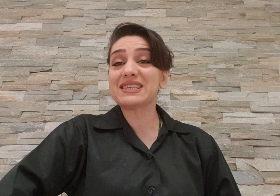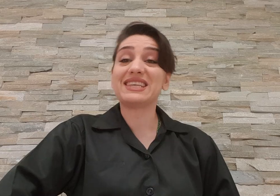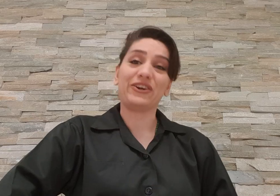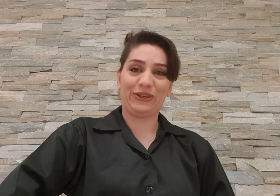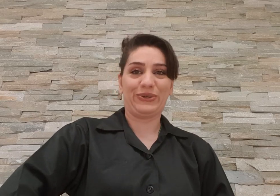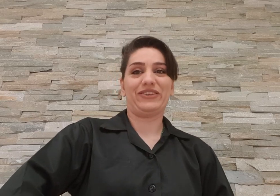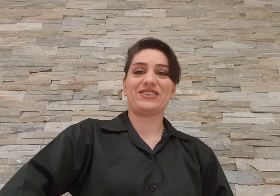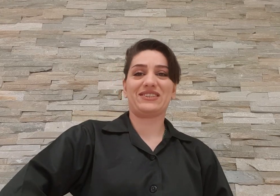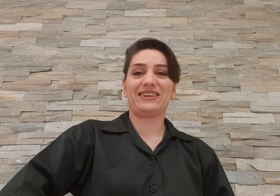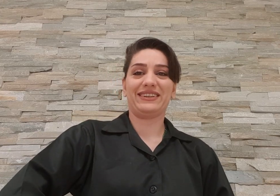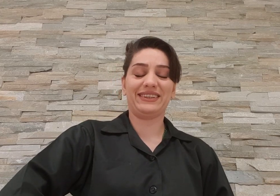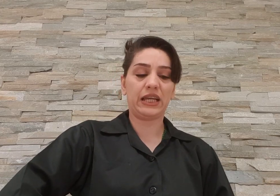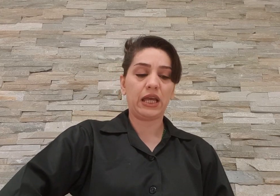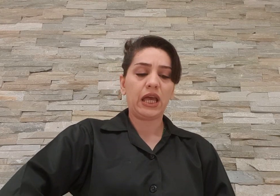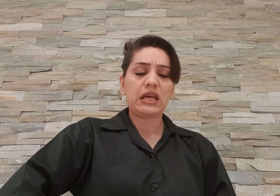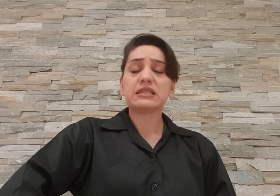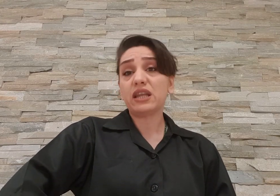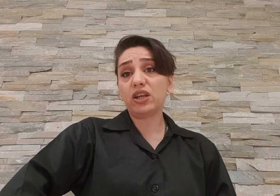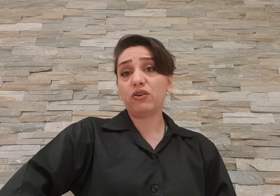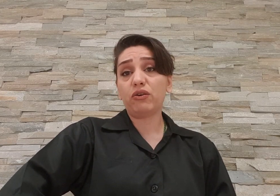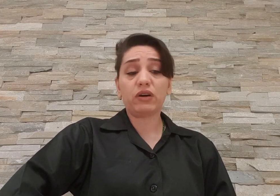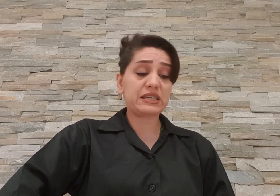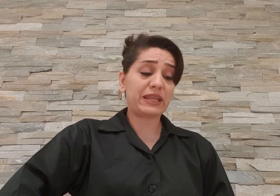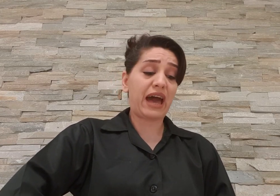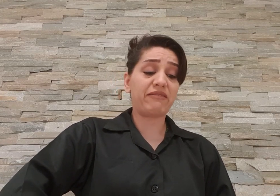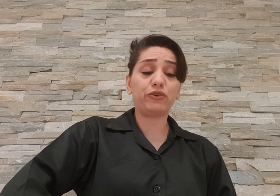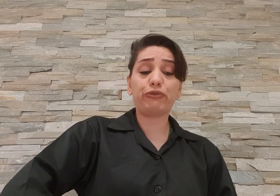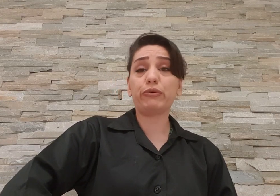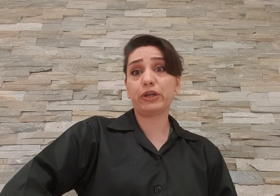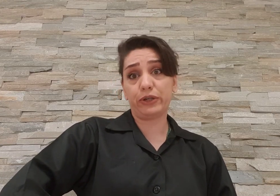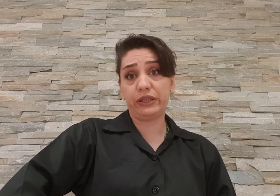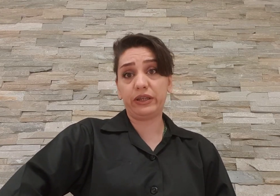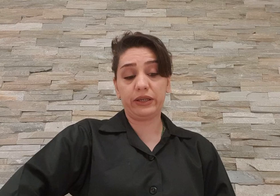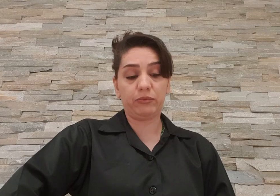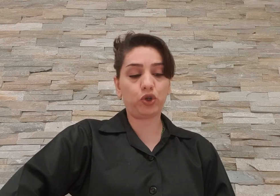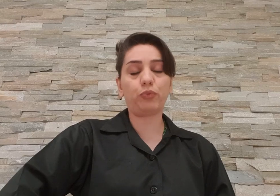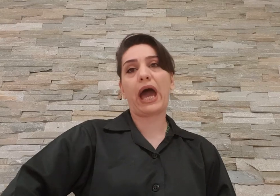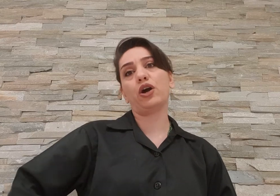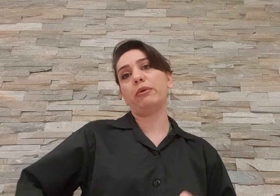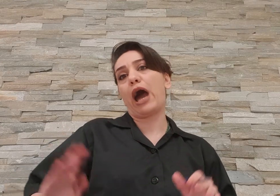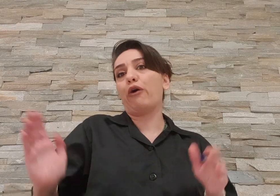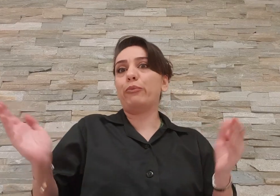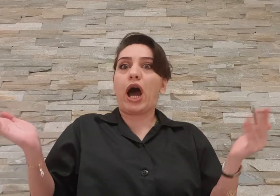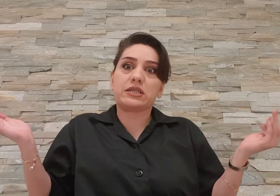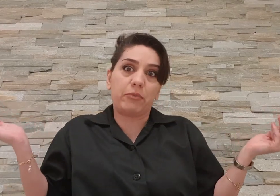سناریو اداستان سناریو قسمت اول و دومو که ما دیدیم که خب پیام مقام معظم